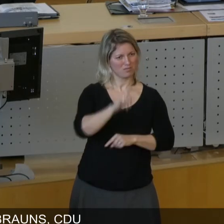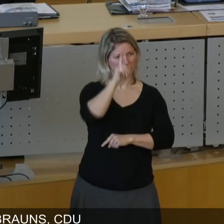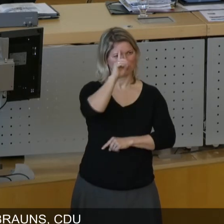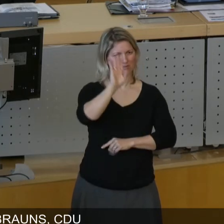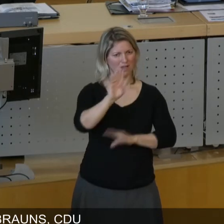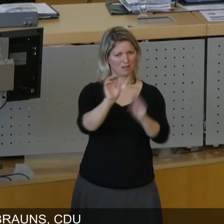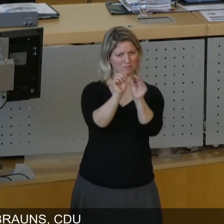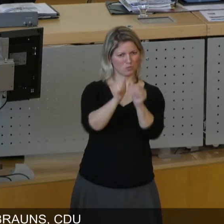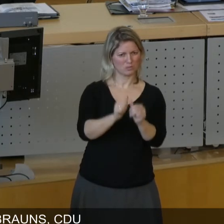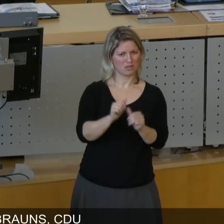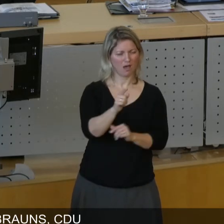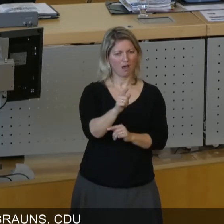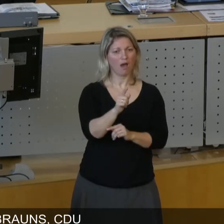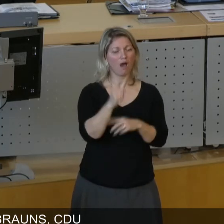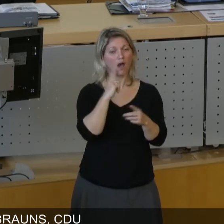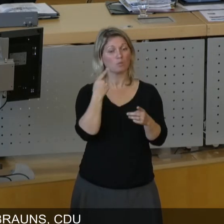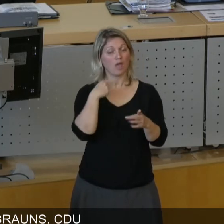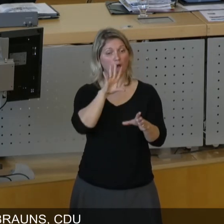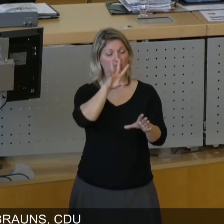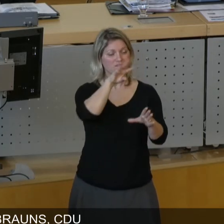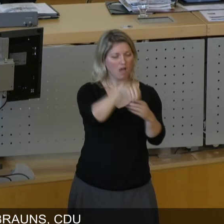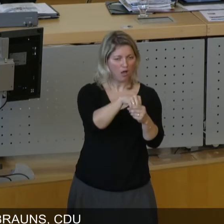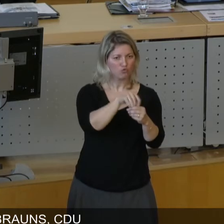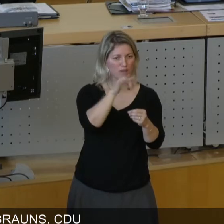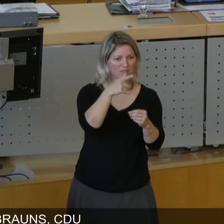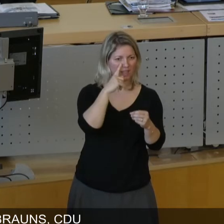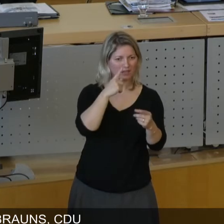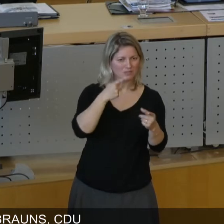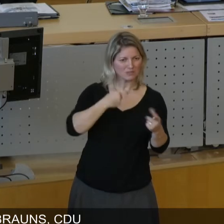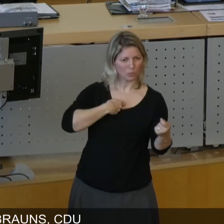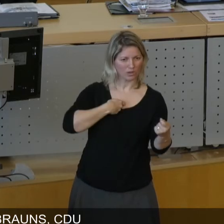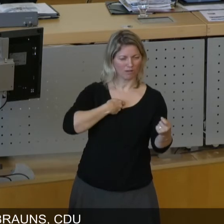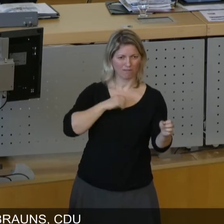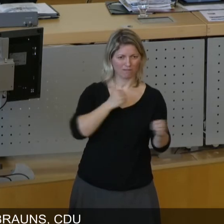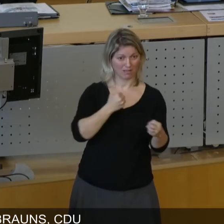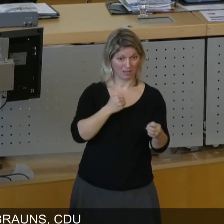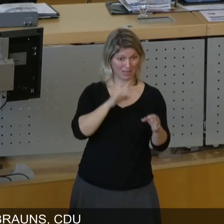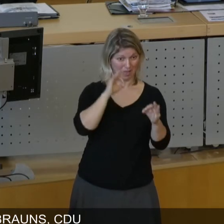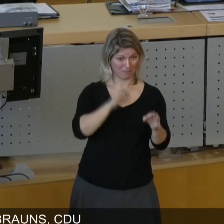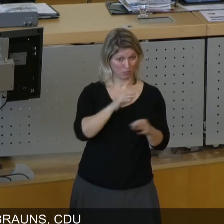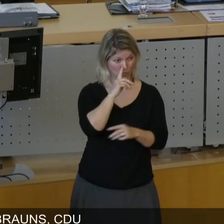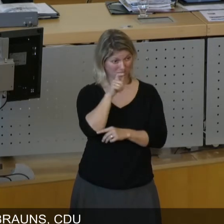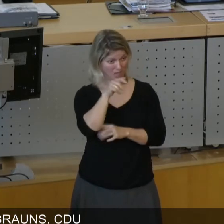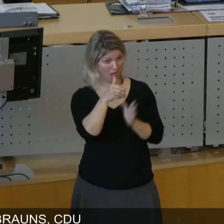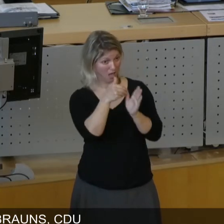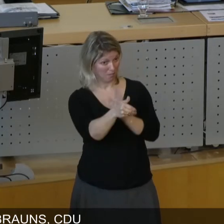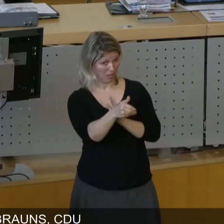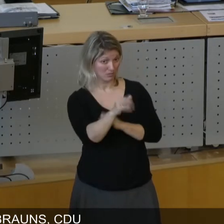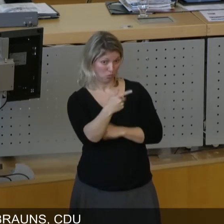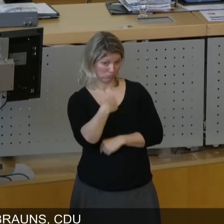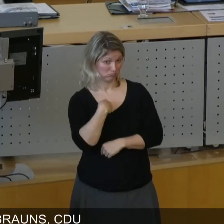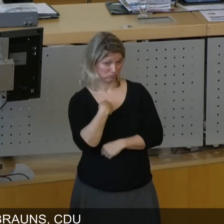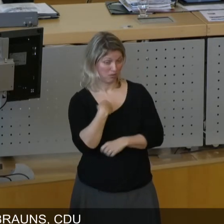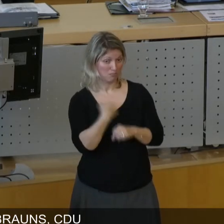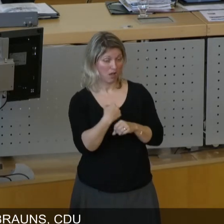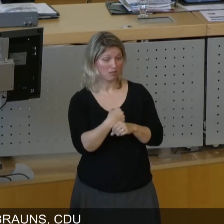andere nach meinem Dafürhalten einfach nicht mehr rauskommt. Wenn man hier etwas ablehnt, und das werden wir tun, dass